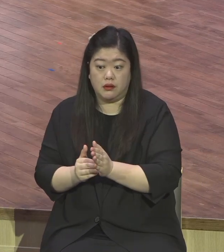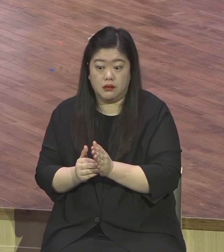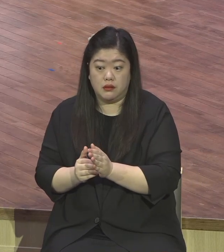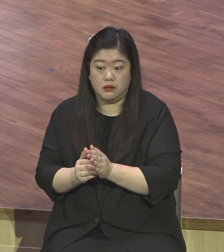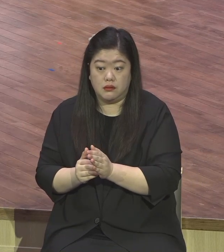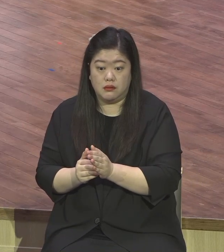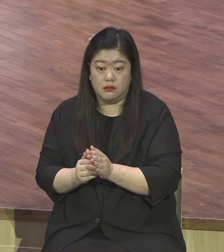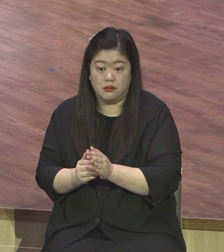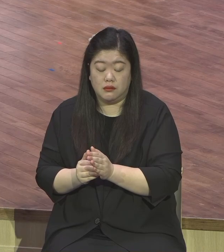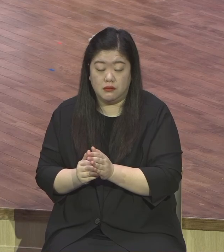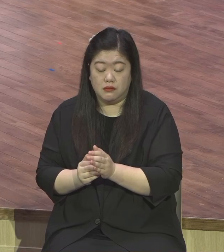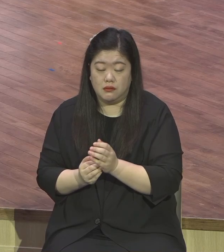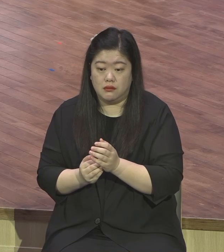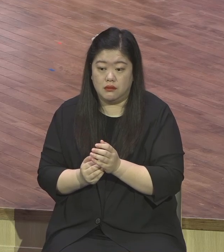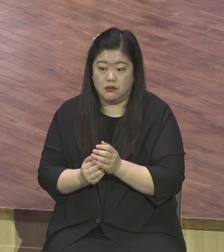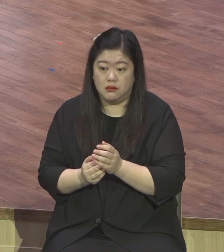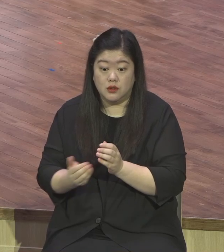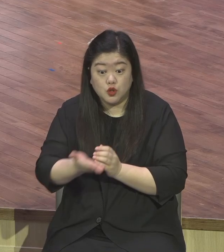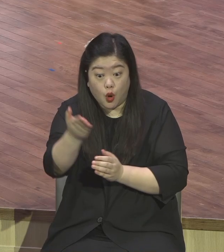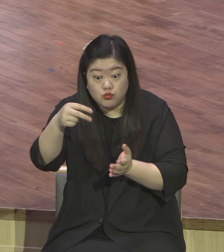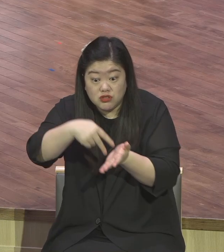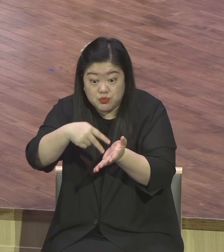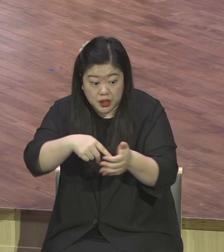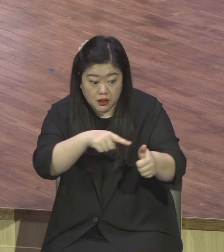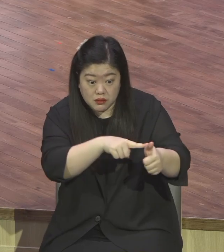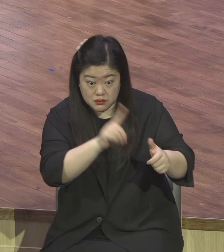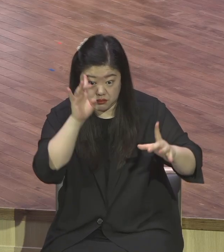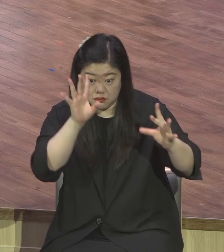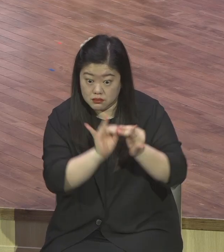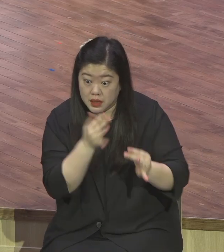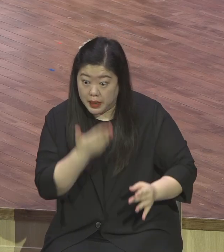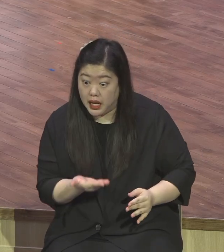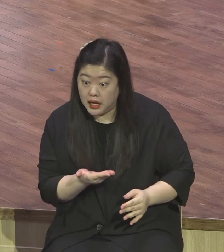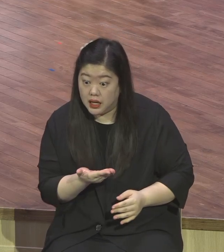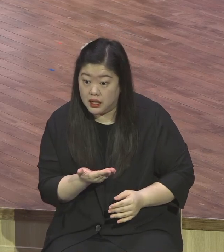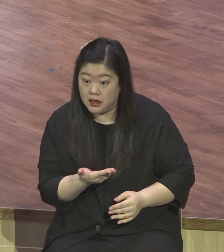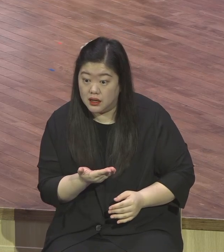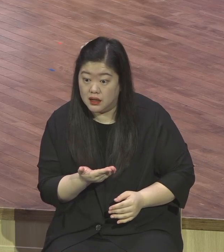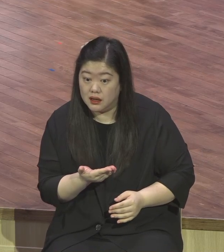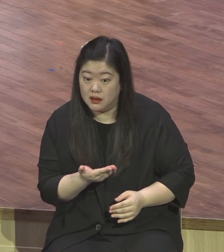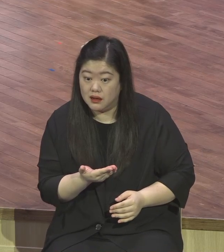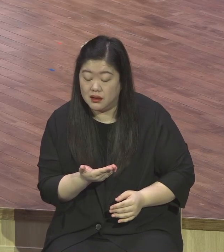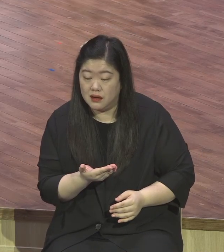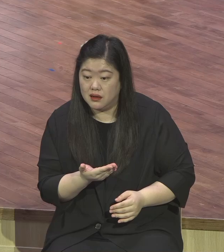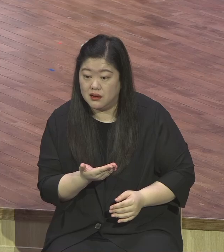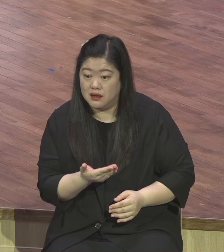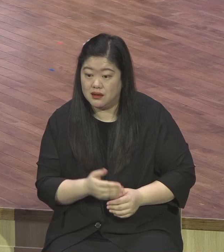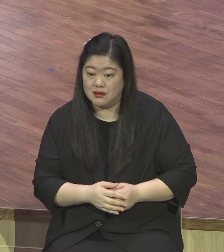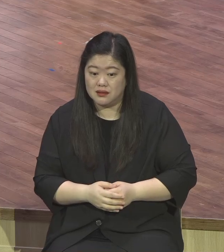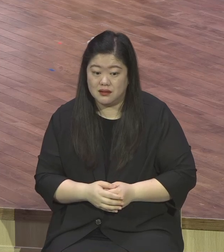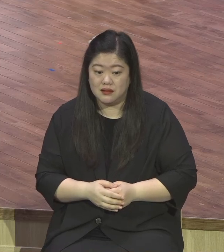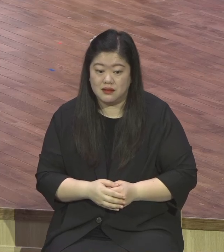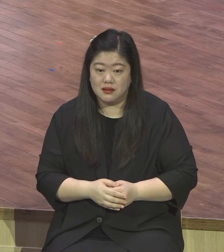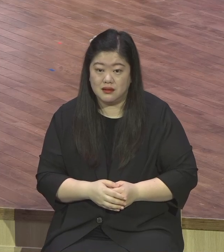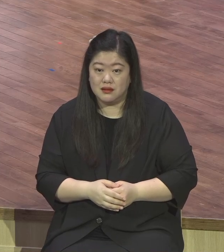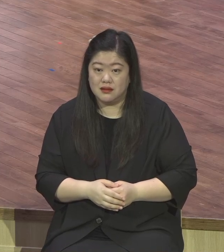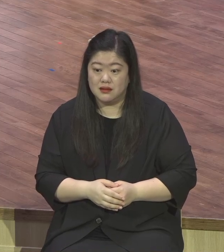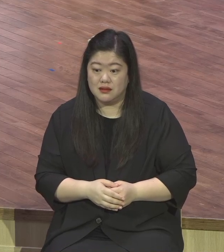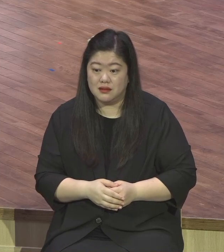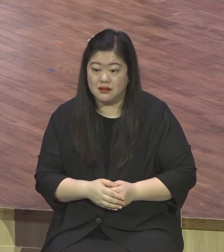우리가 볼 때 정말 어쭈어려도 말도 안 되는 성경 해석인데 무엇입니까? 뭘 놓쳤어요?